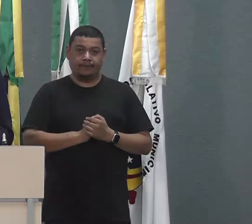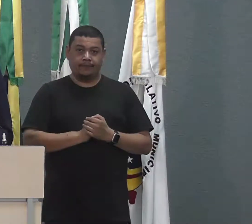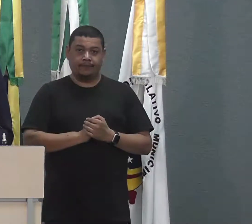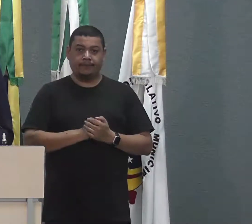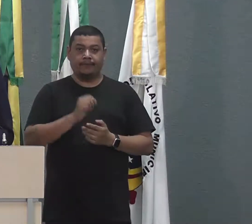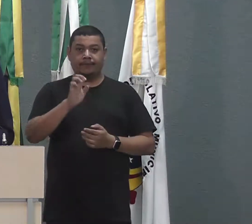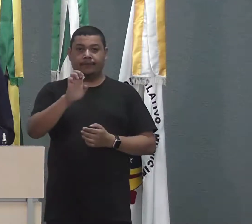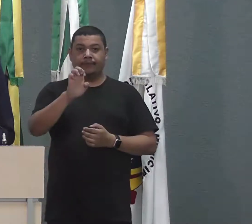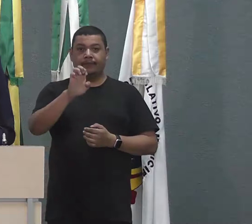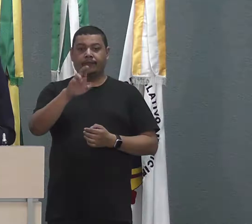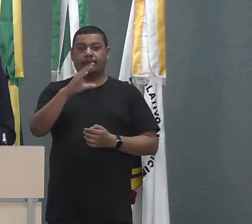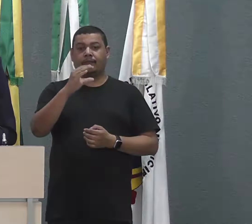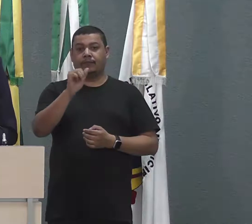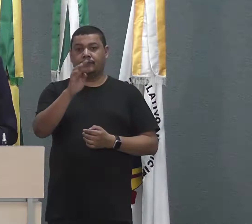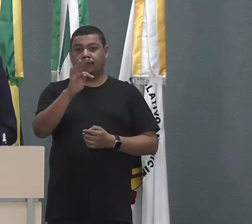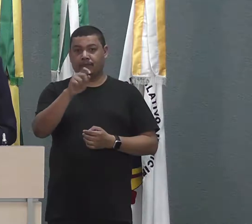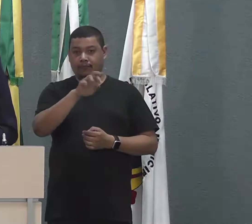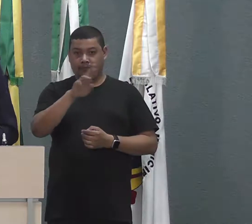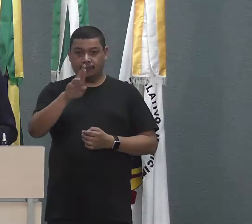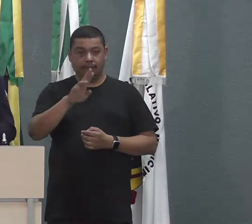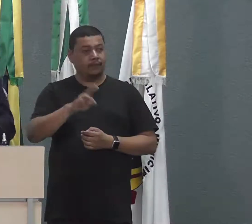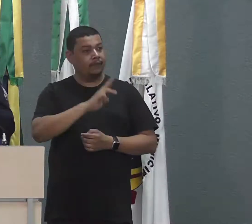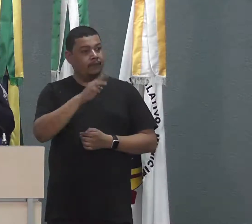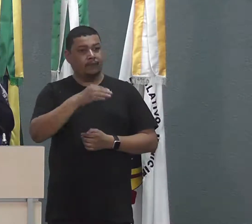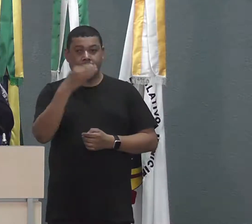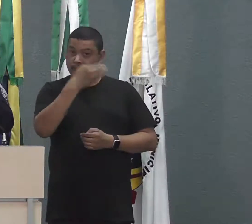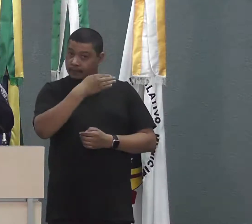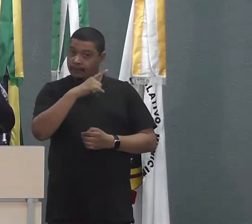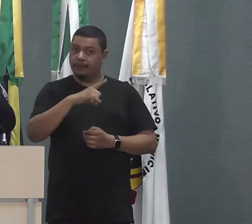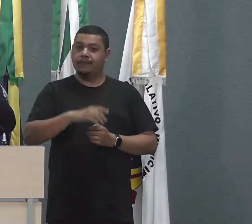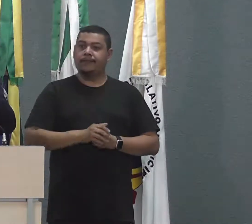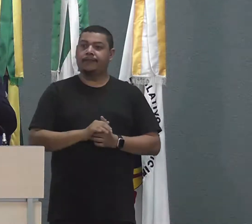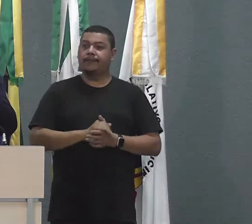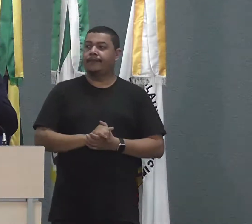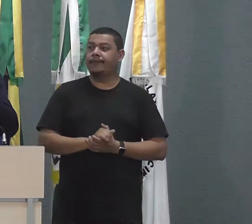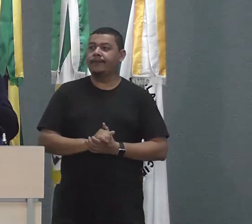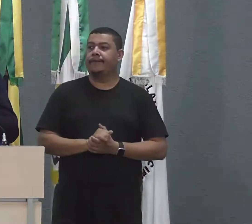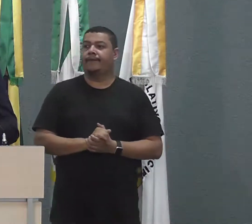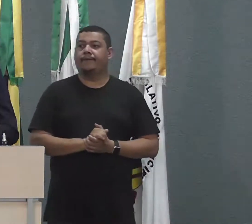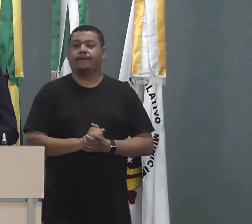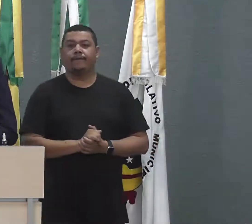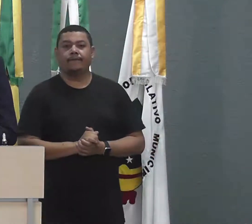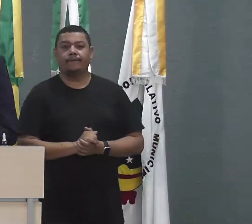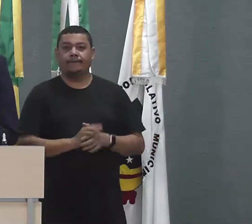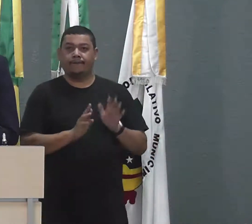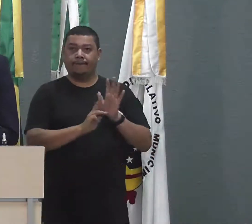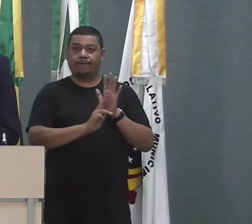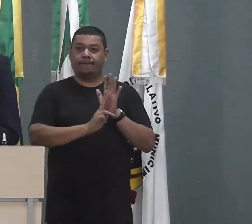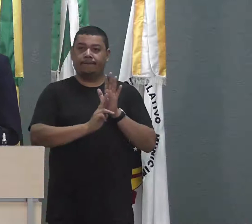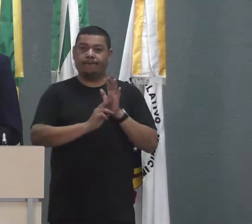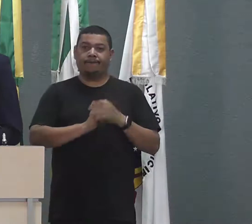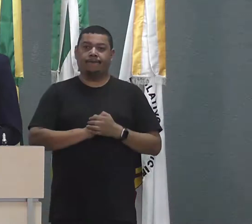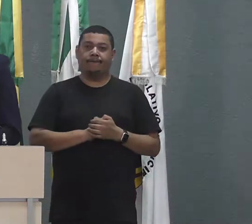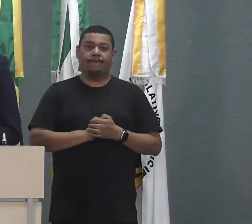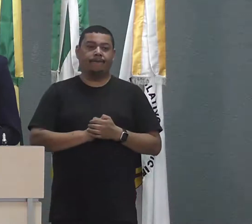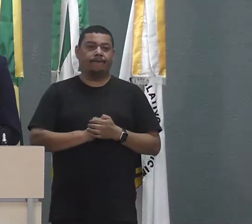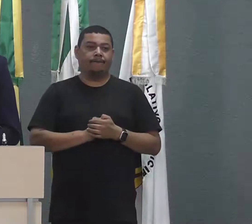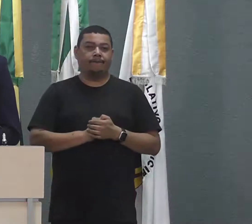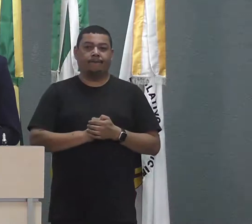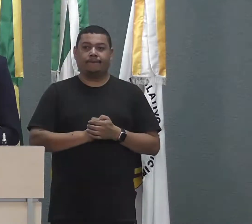da Eucatur de Cacoal, que utilize aquele ponto no Riozinho, pelo menos para